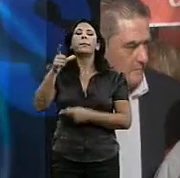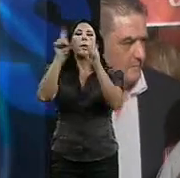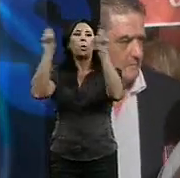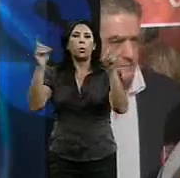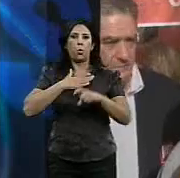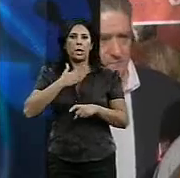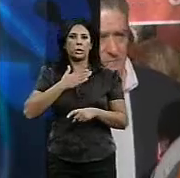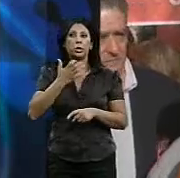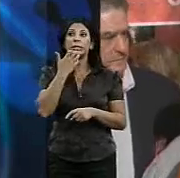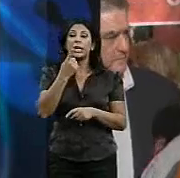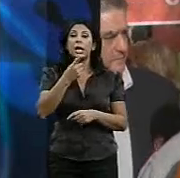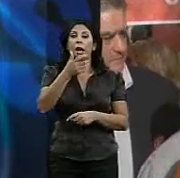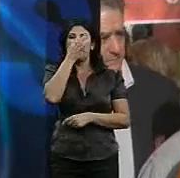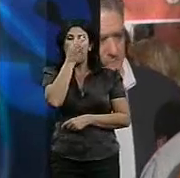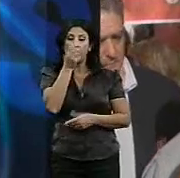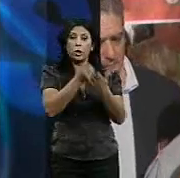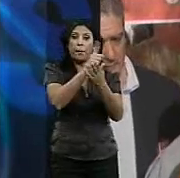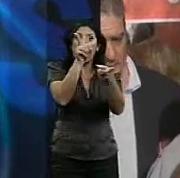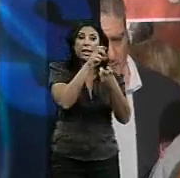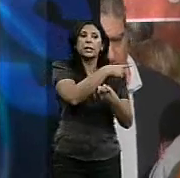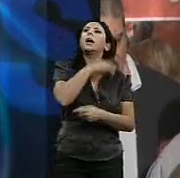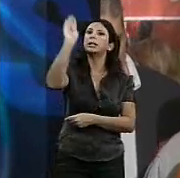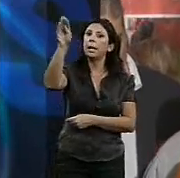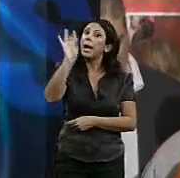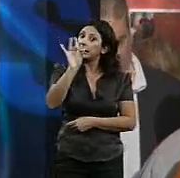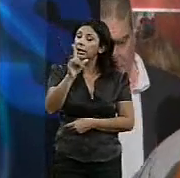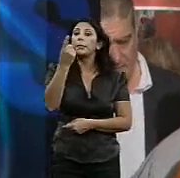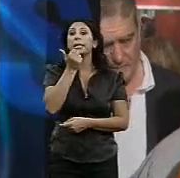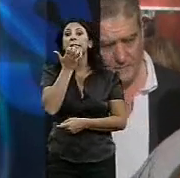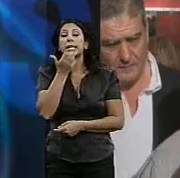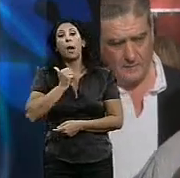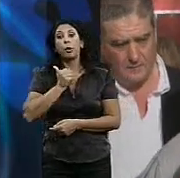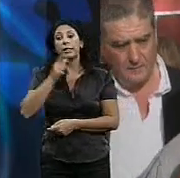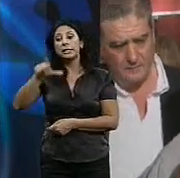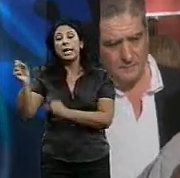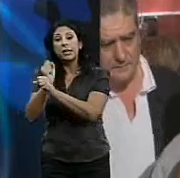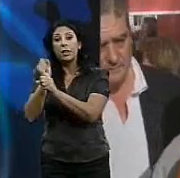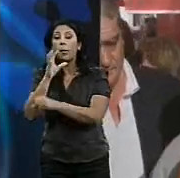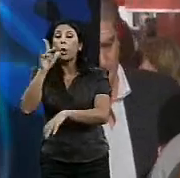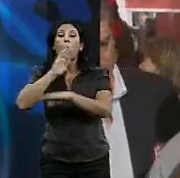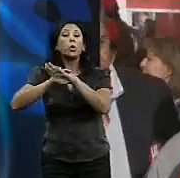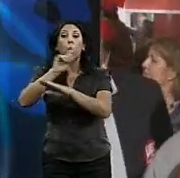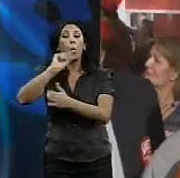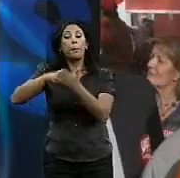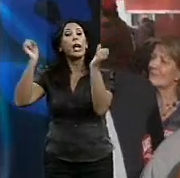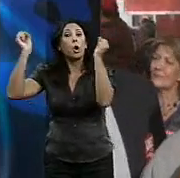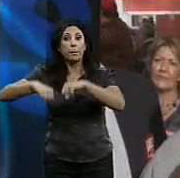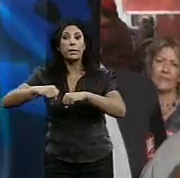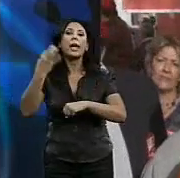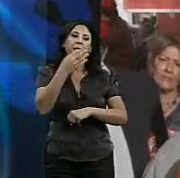interviene. Si un empresario abusa de los trabajadores no cumpliendo los convenios, la administración pública, la autoridad laboral